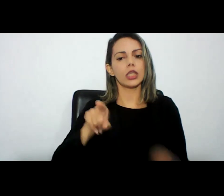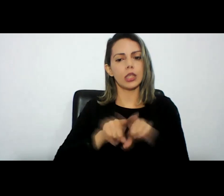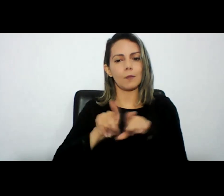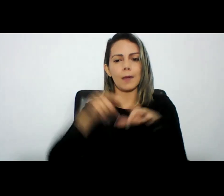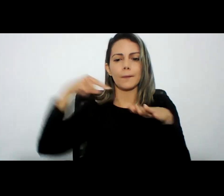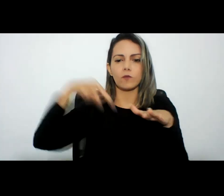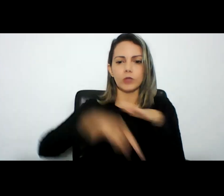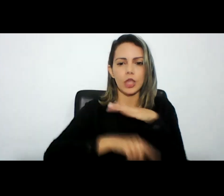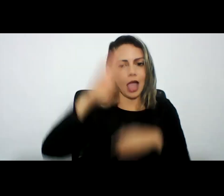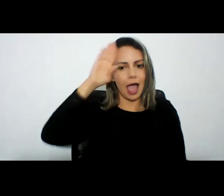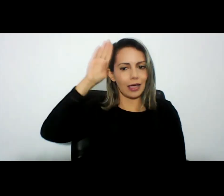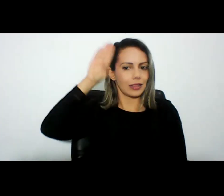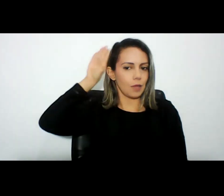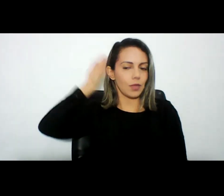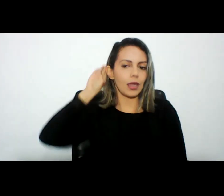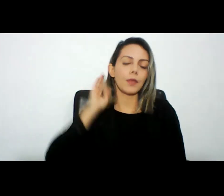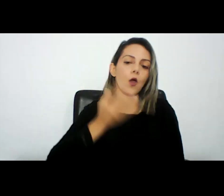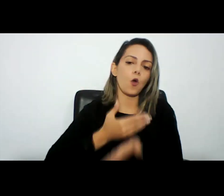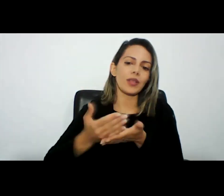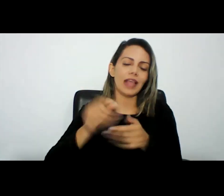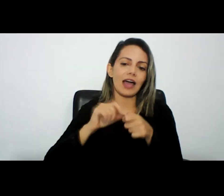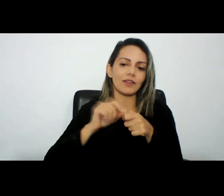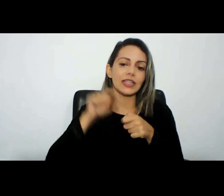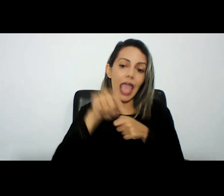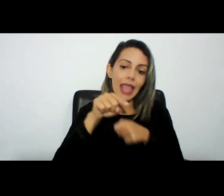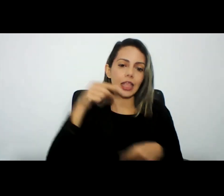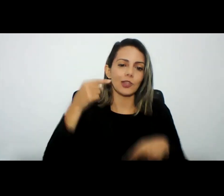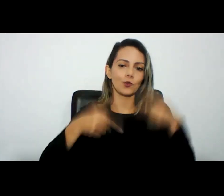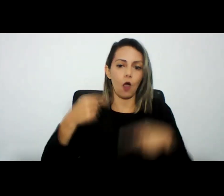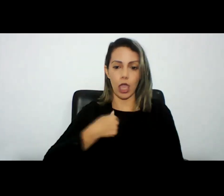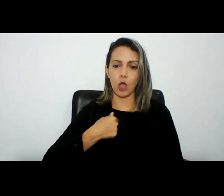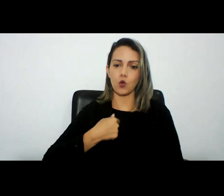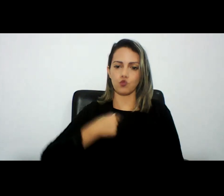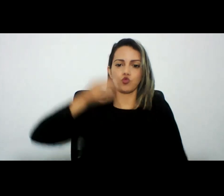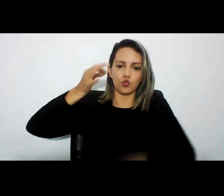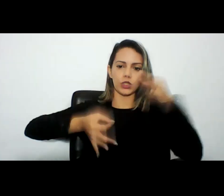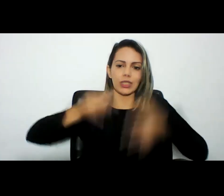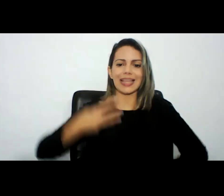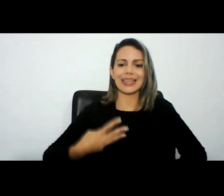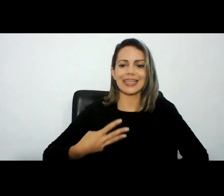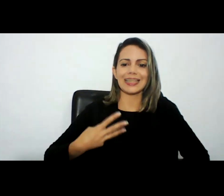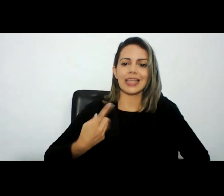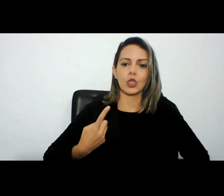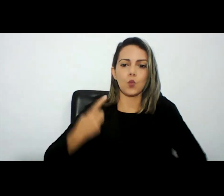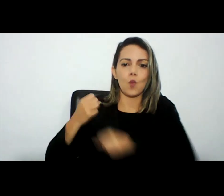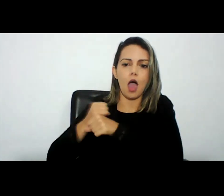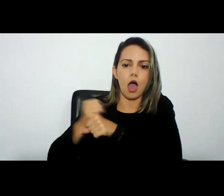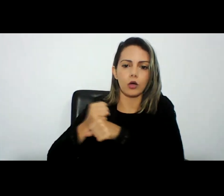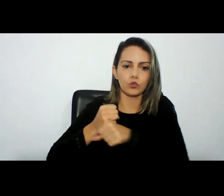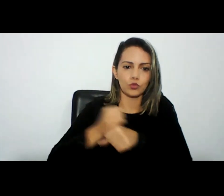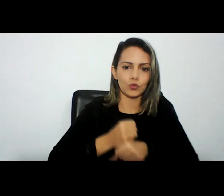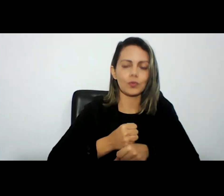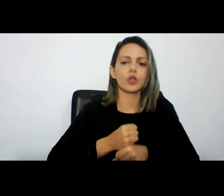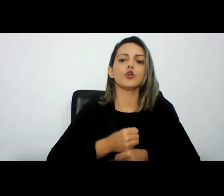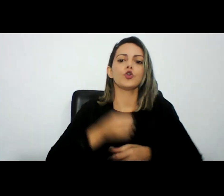essa discussão eu como juíza criminal eu como juíza de carreira há 31 anos juíza criminal há 29